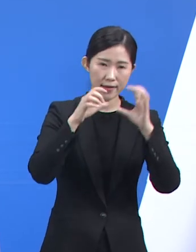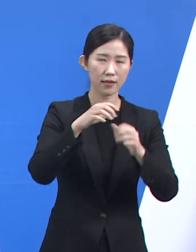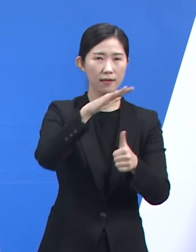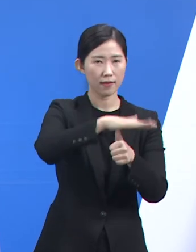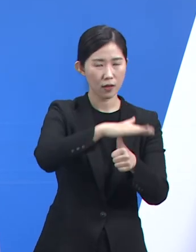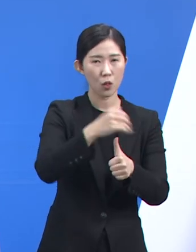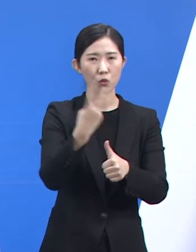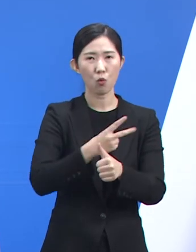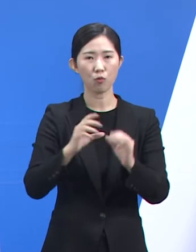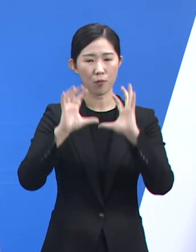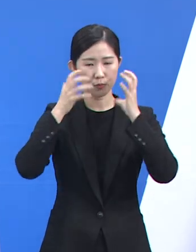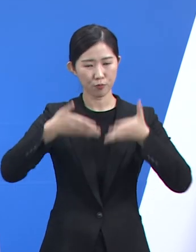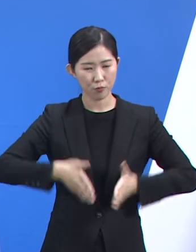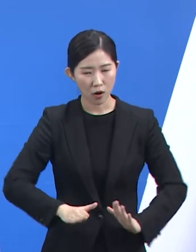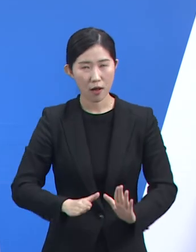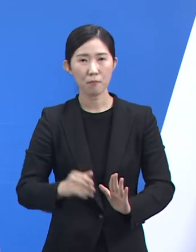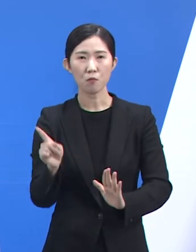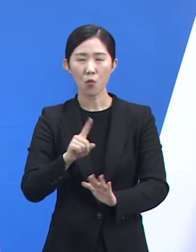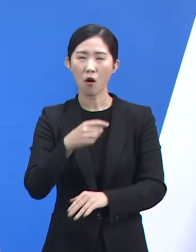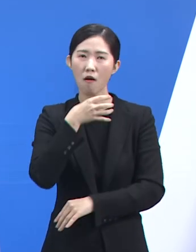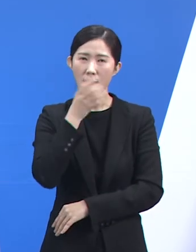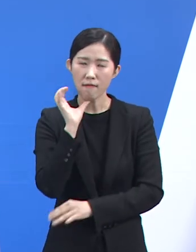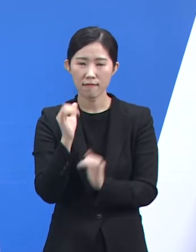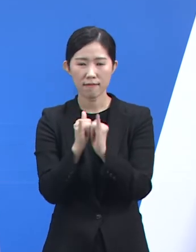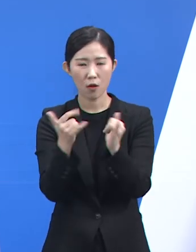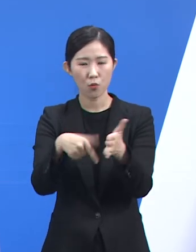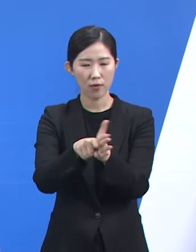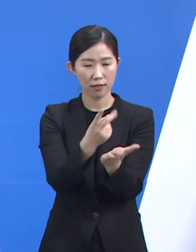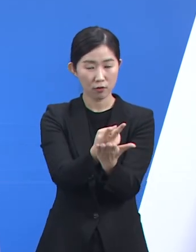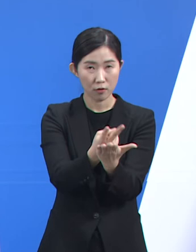특수병상을 지속촉으로 확충해 나가겠습니다.